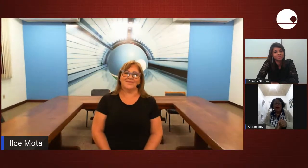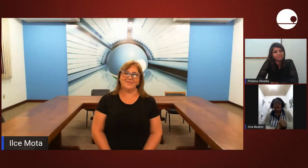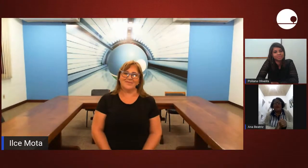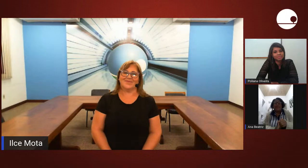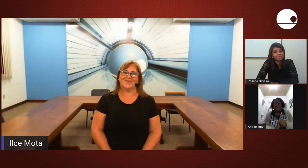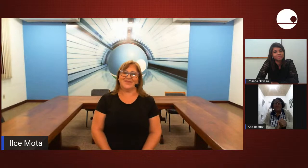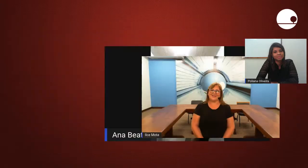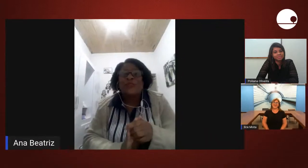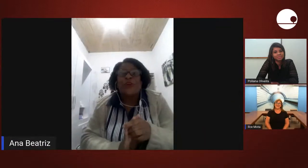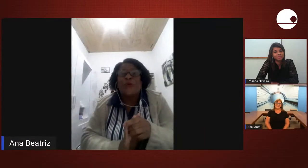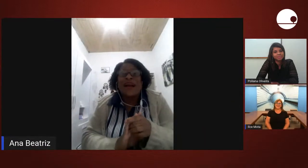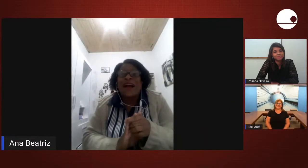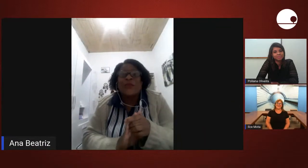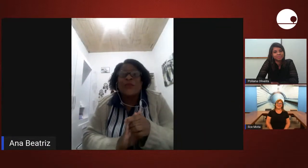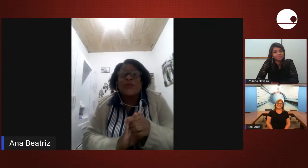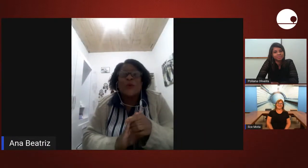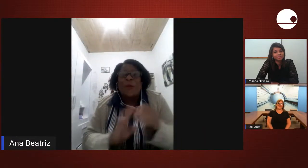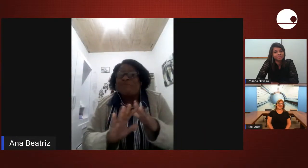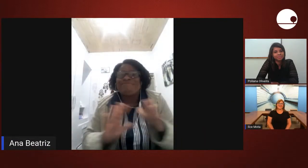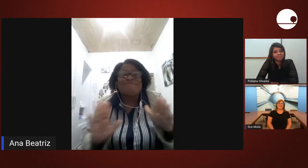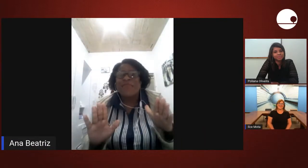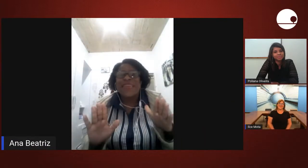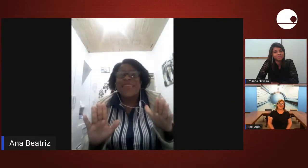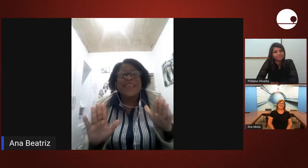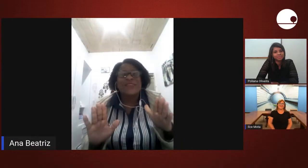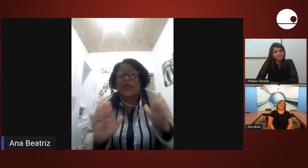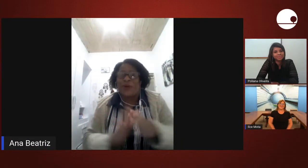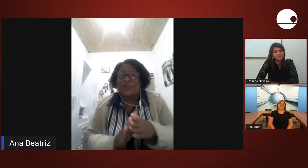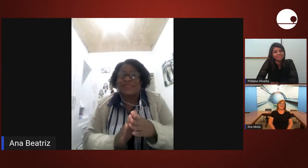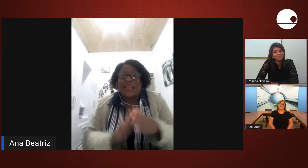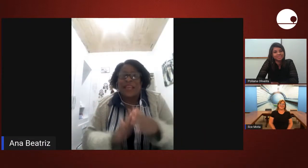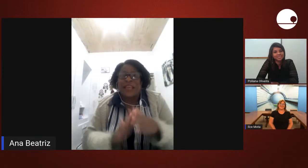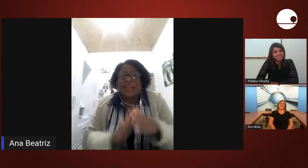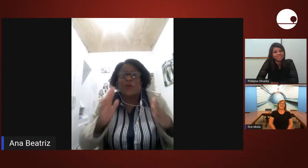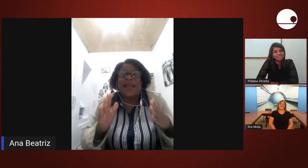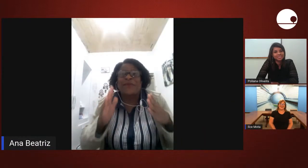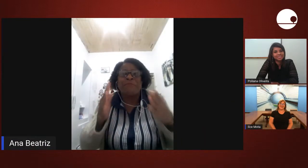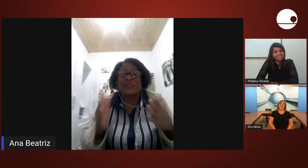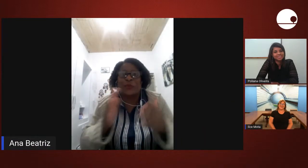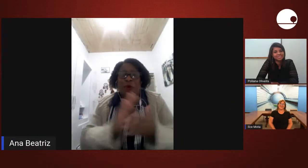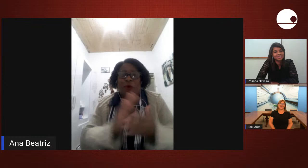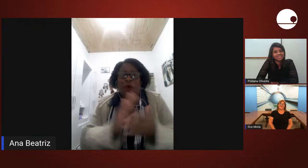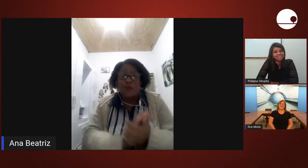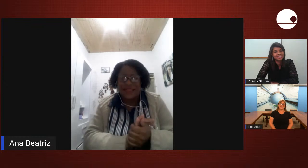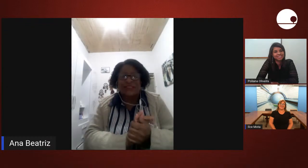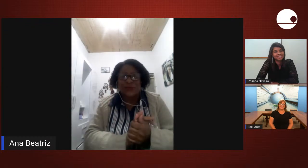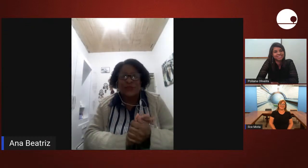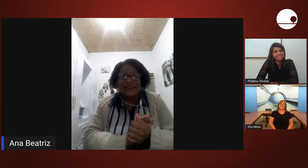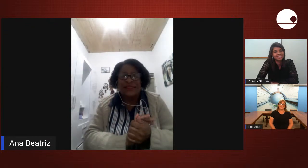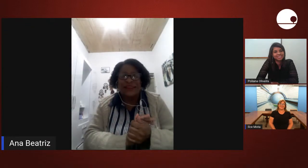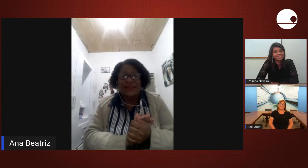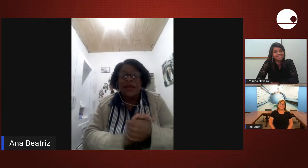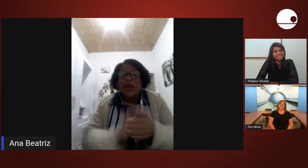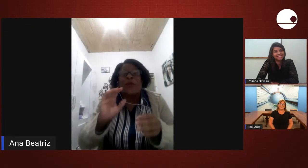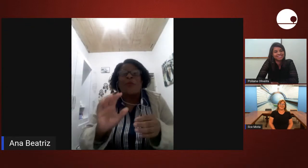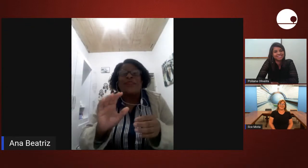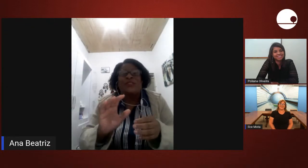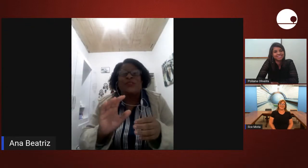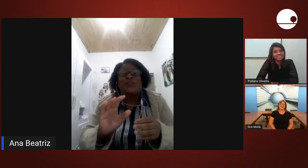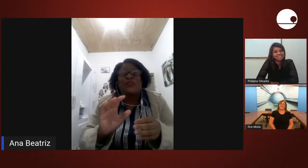isso foi um ganho inenso para nós isso foi um ganho imenso para a comunidade surda porque a comunidade surda